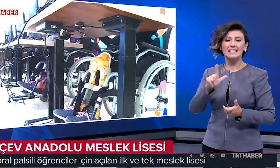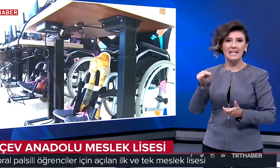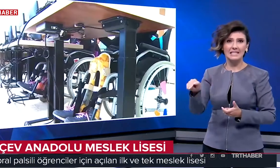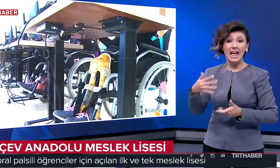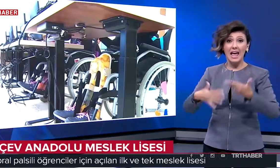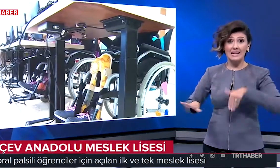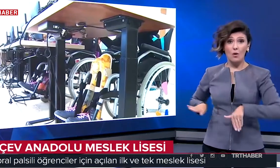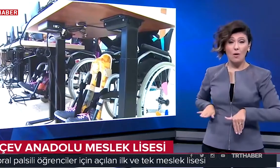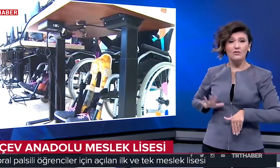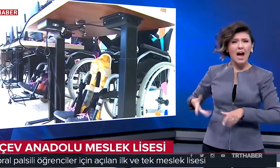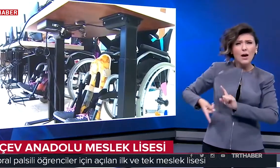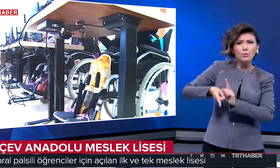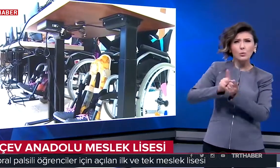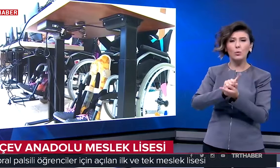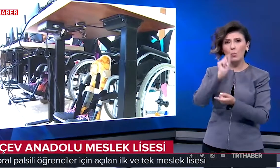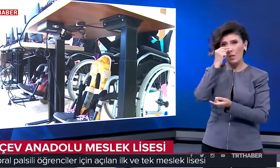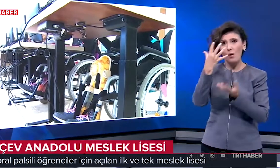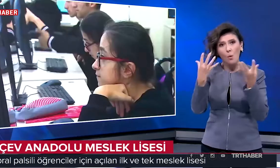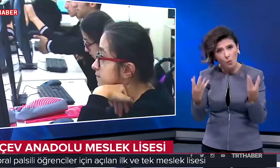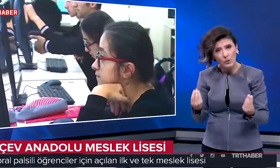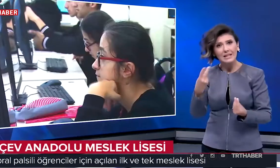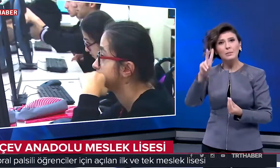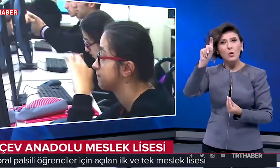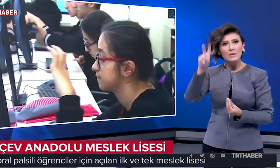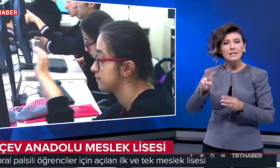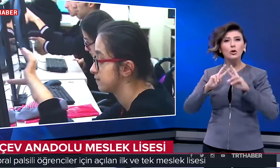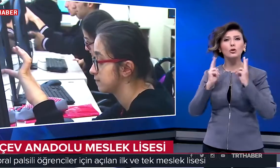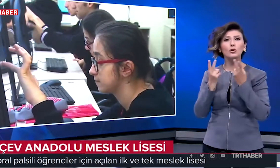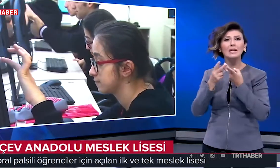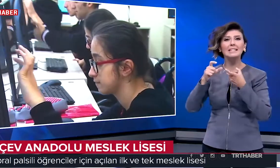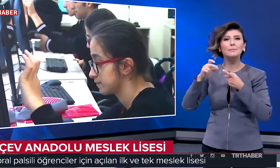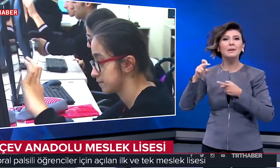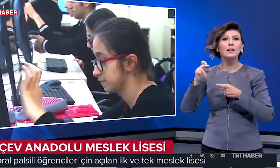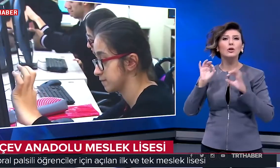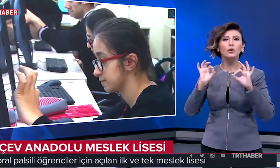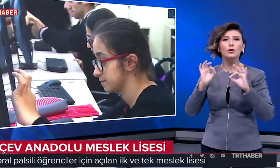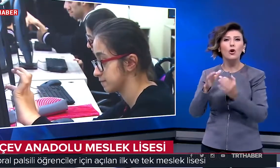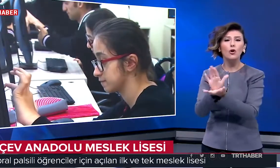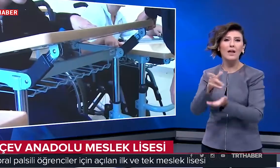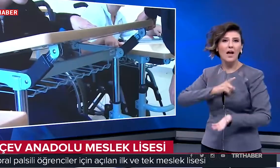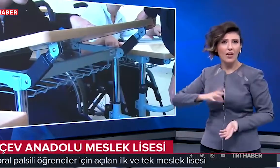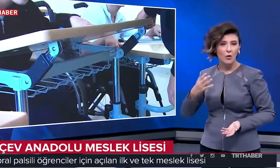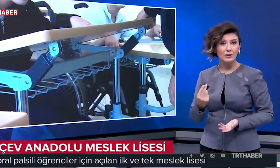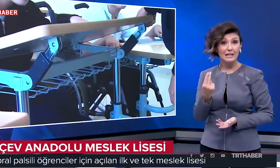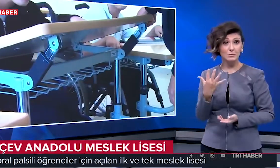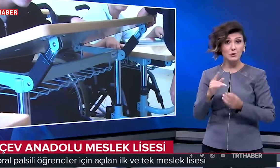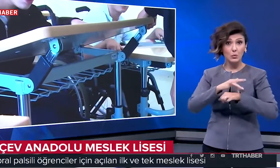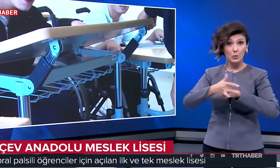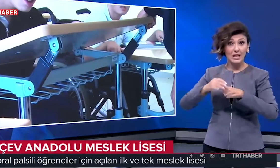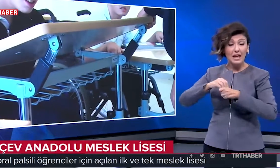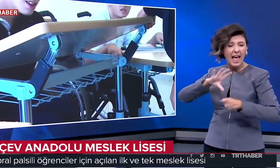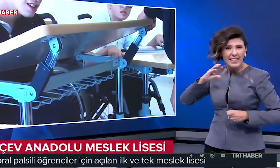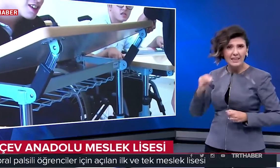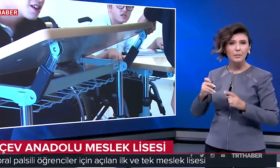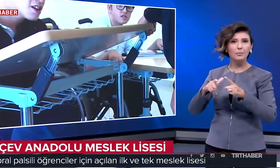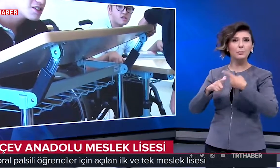Engelli öğrencilere her türlü kolaylık sağlandı. 2018 Dünya Serebral Parsi Günü ödüllerine aday oldu. 75 ülke arasından en iyi